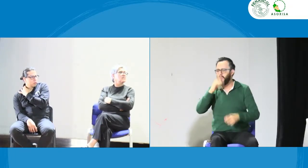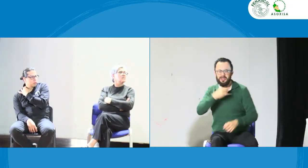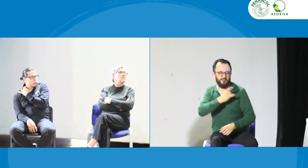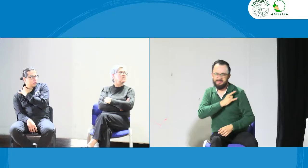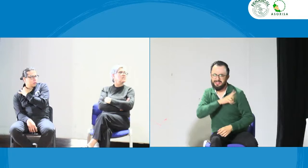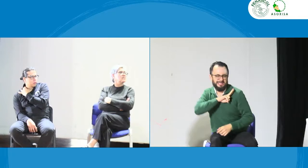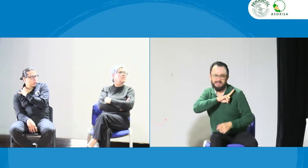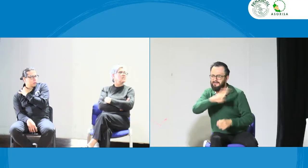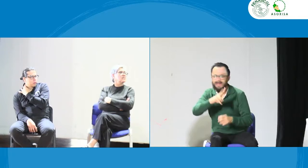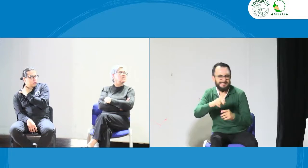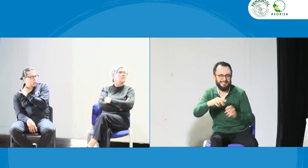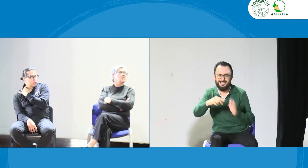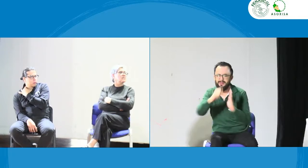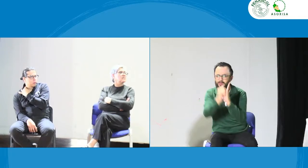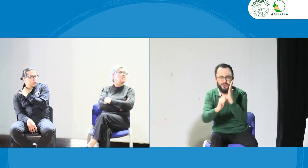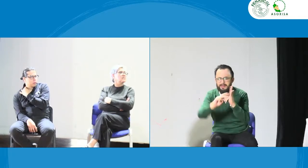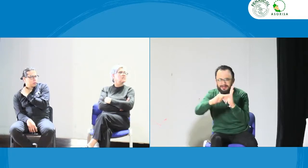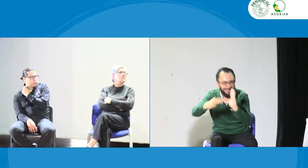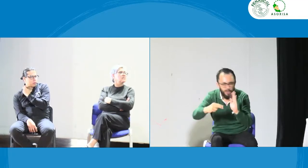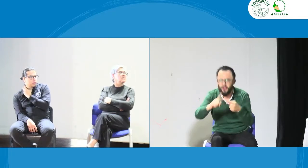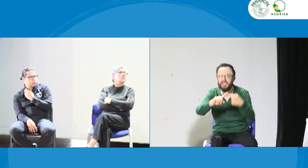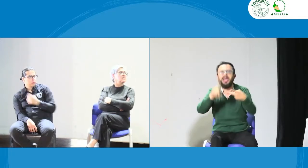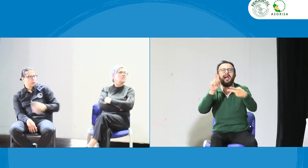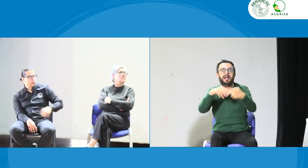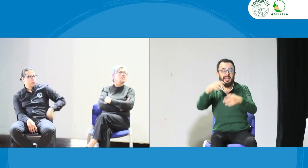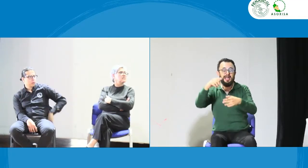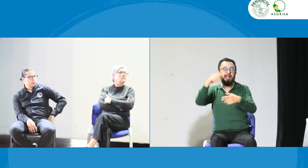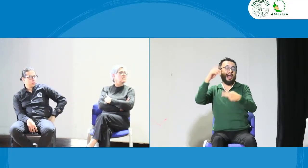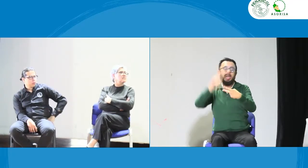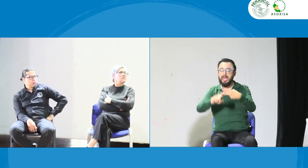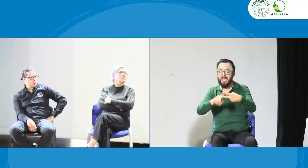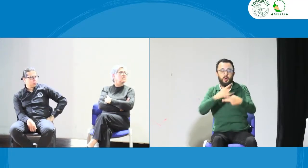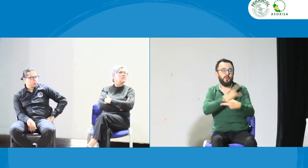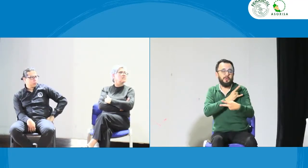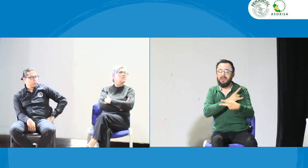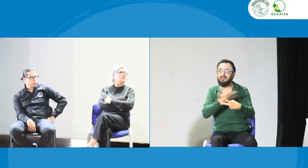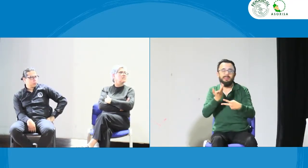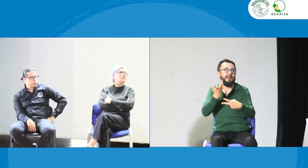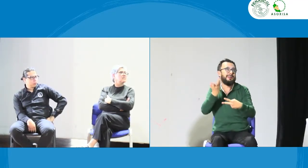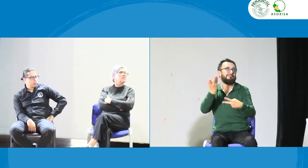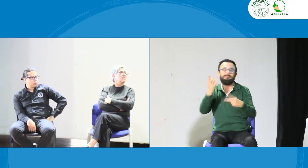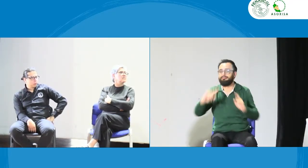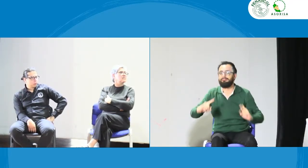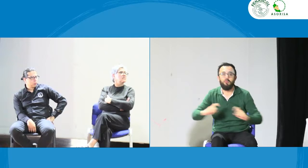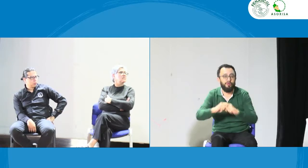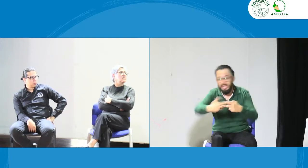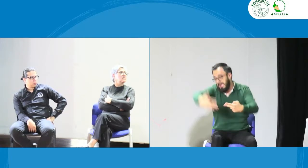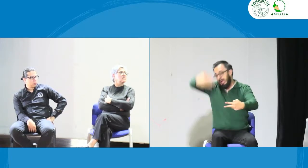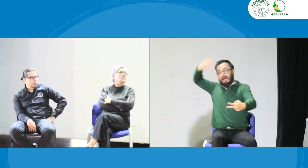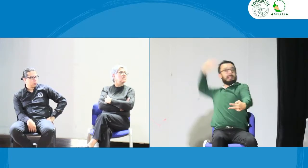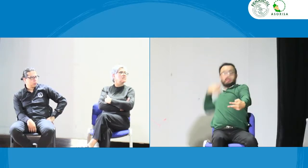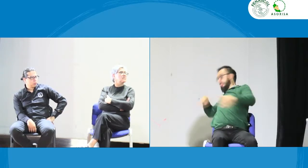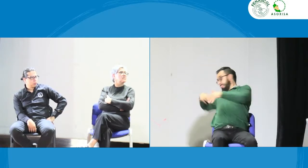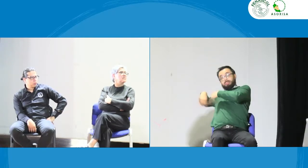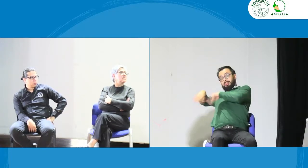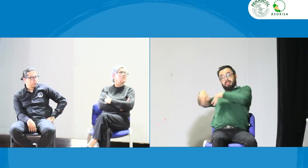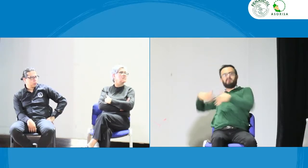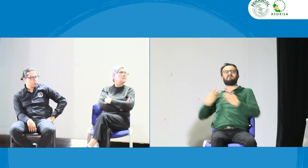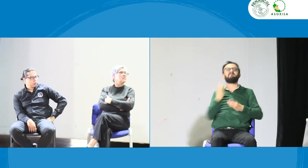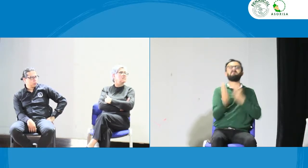todas aquellas personas que no tienen acceso a esta clase de espacios como, por ejemplo, la Universidad del Valle, la Universidad del Bosco, por ejemplo, que no